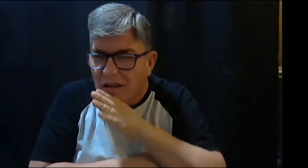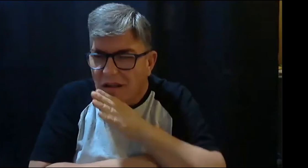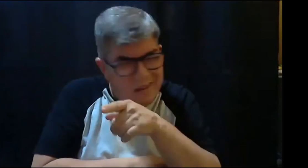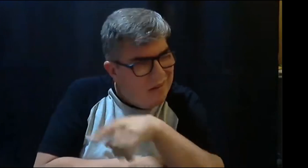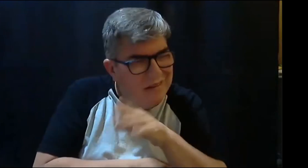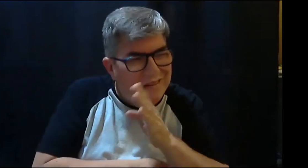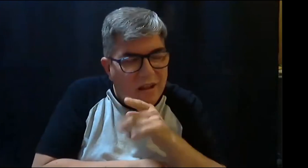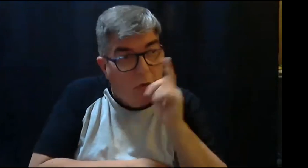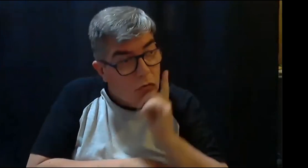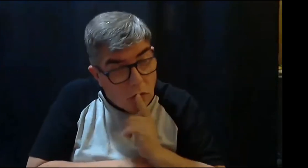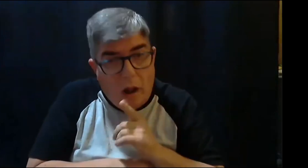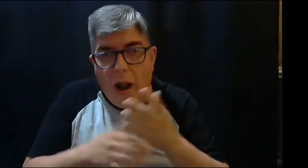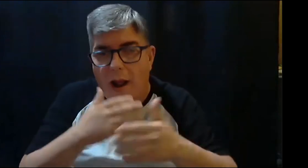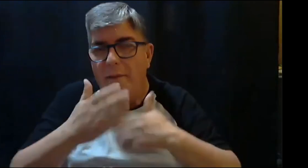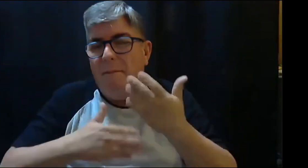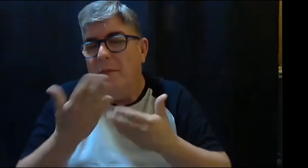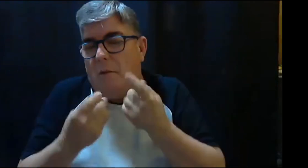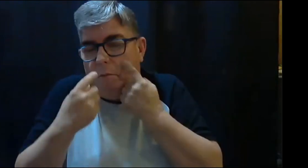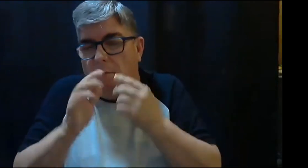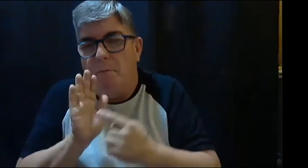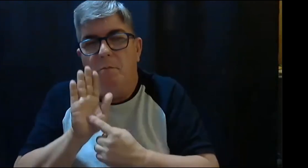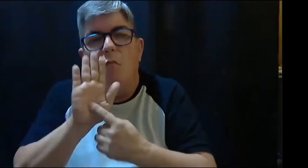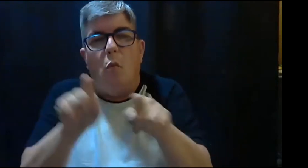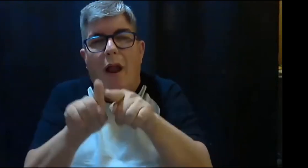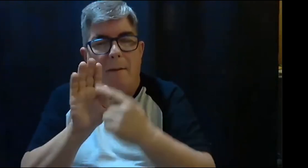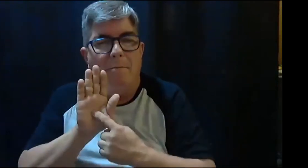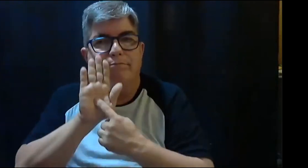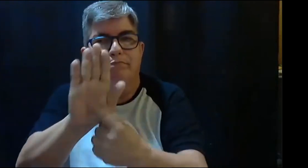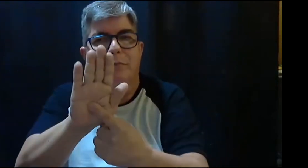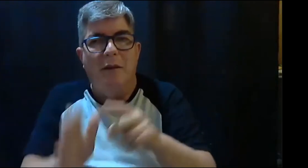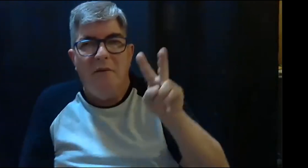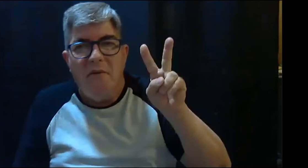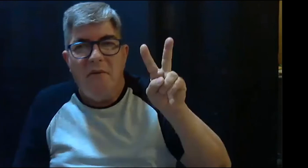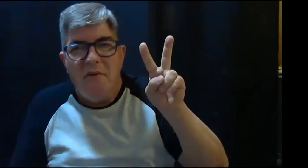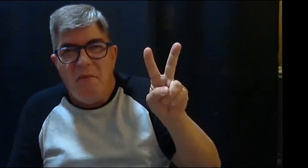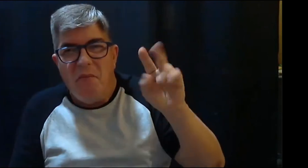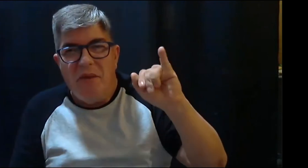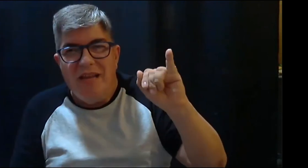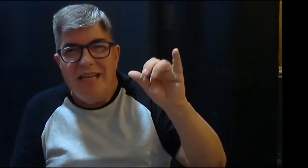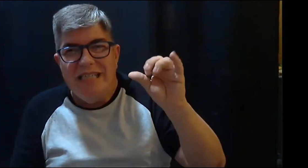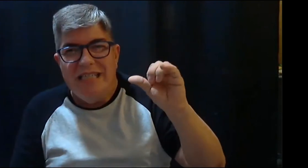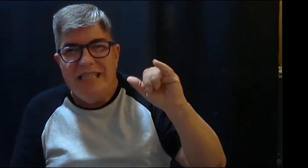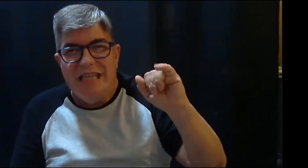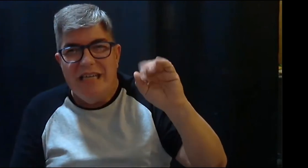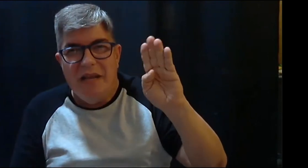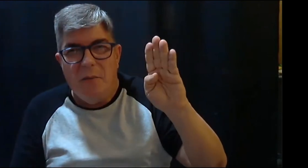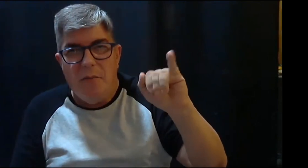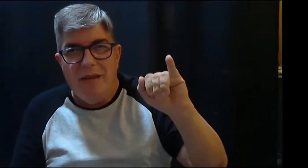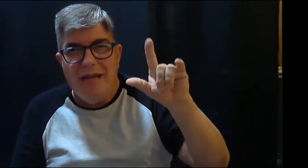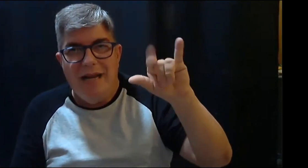exista, desde los altos directivos, que existe presencia de personas sordas, que ellos conozcan a la población y